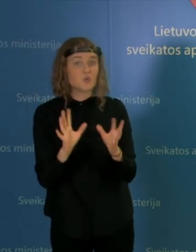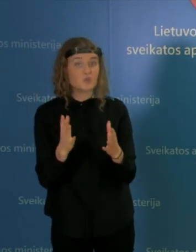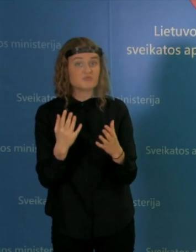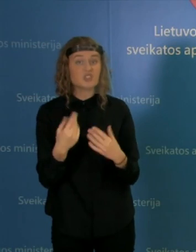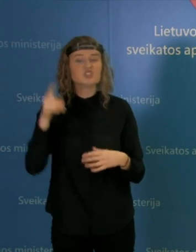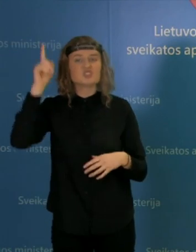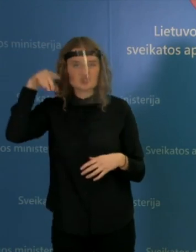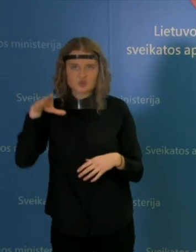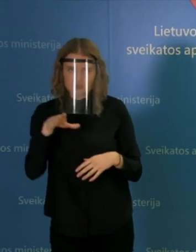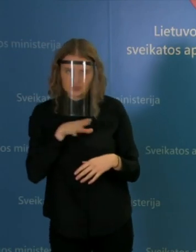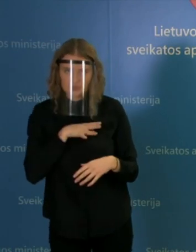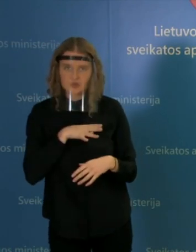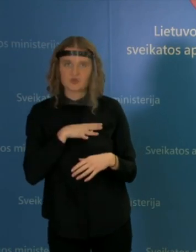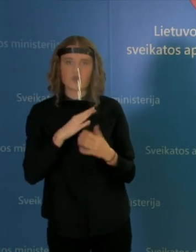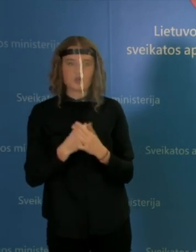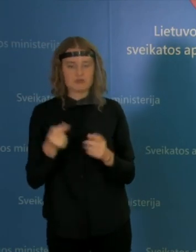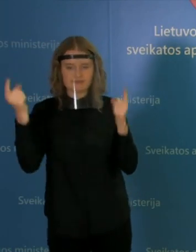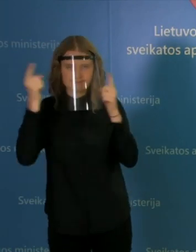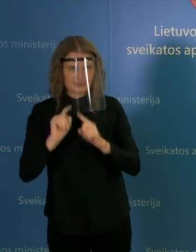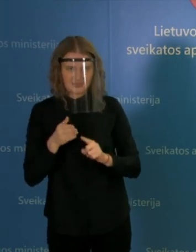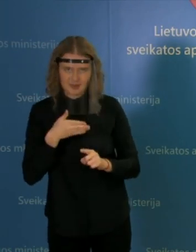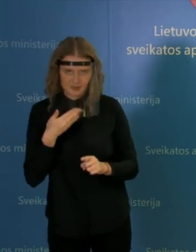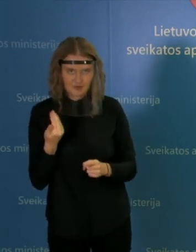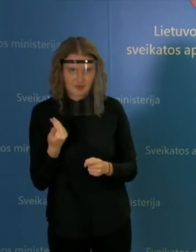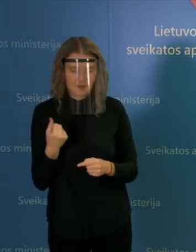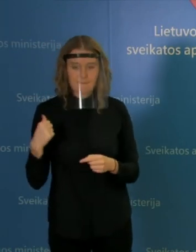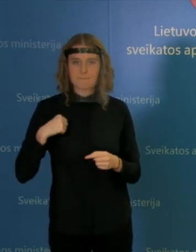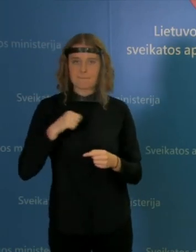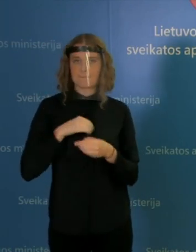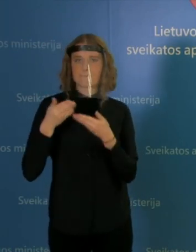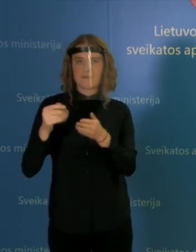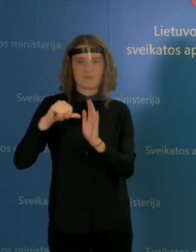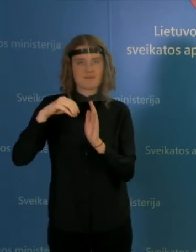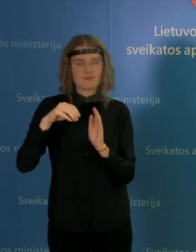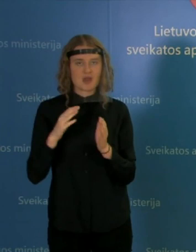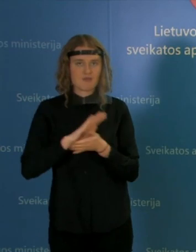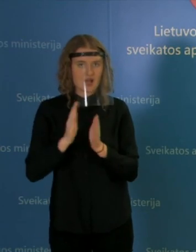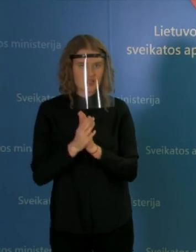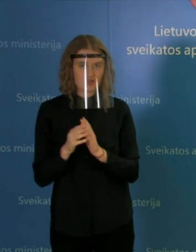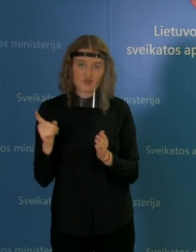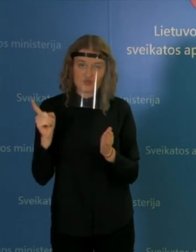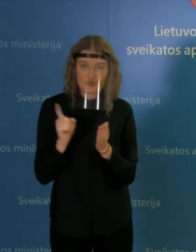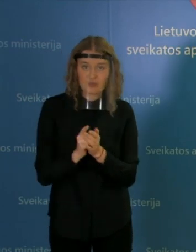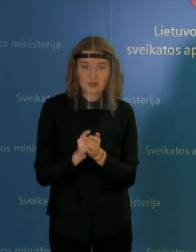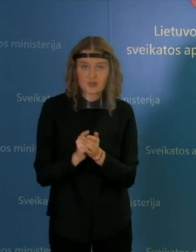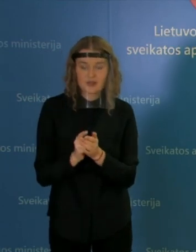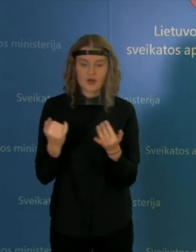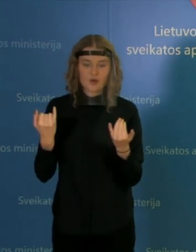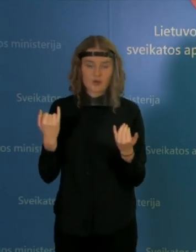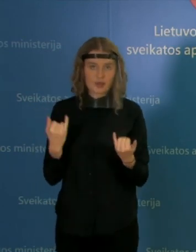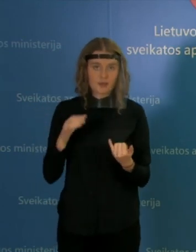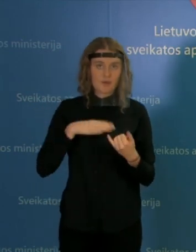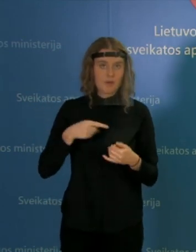tai nebuvo surprizas. Ir dabar skubotus bandimus kažką keisti tiek mes, tiek